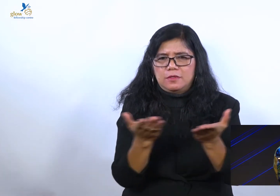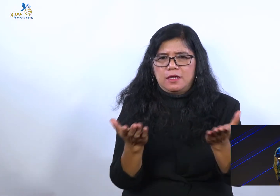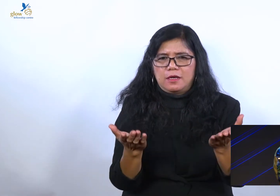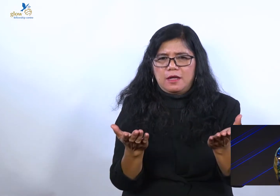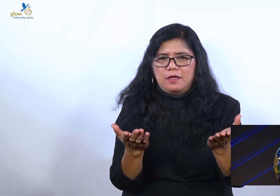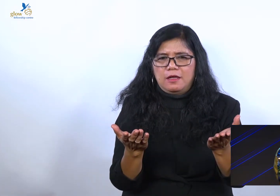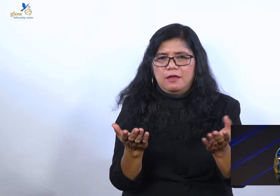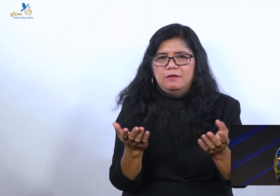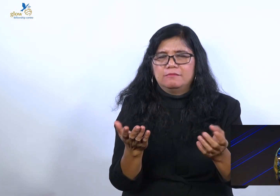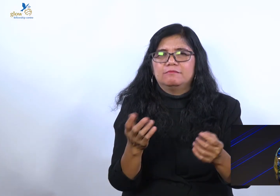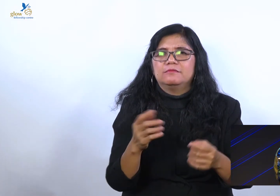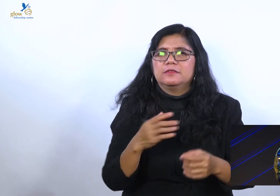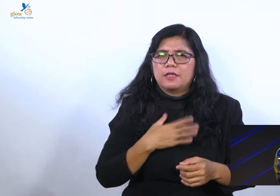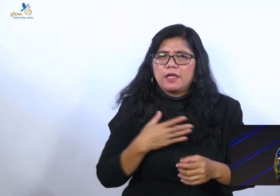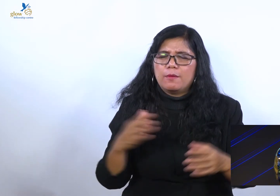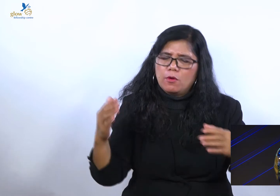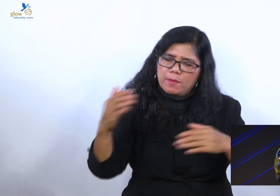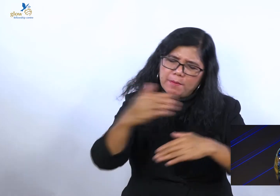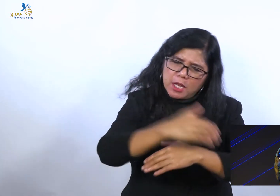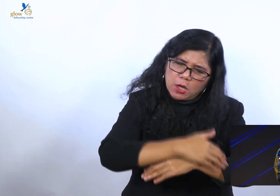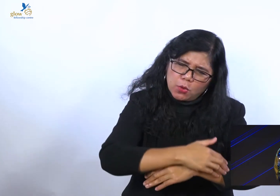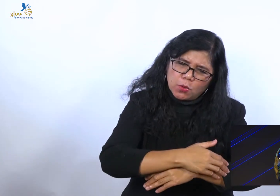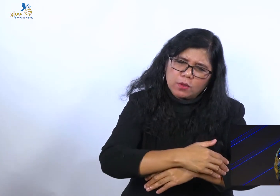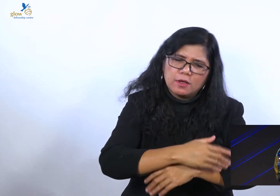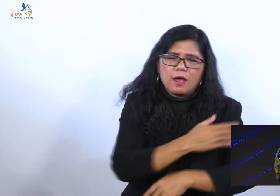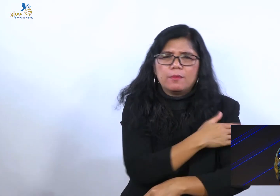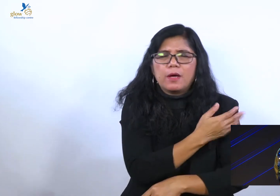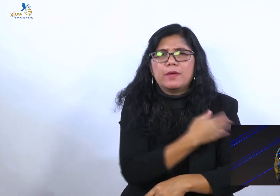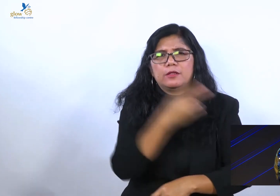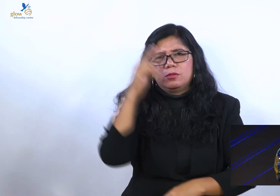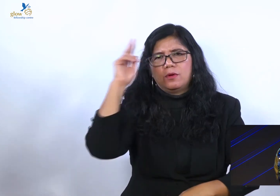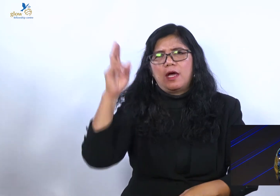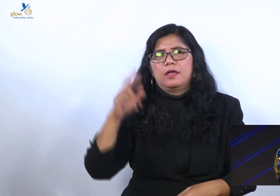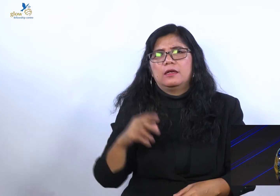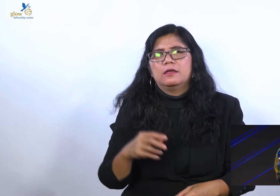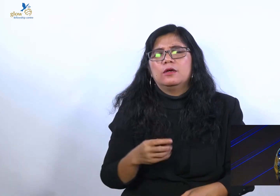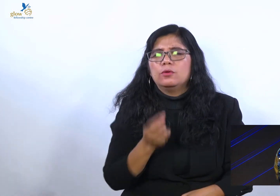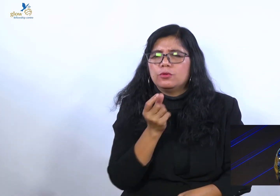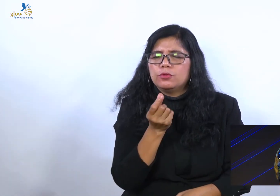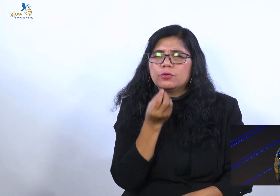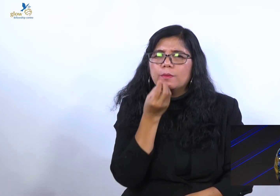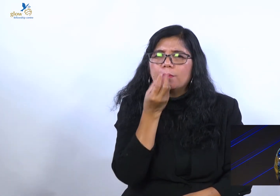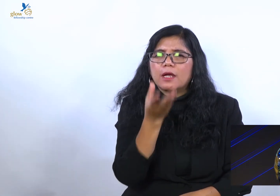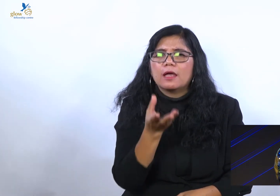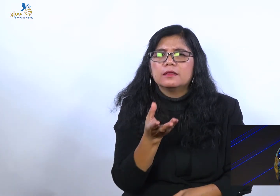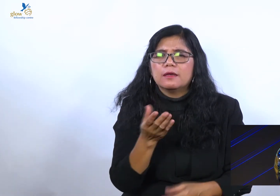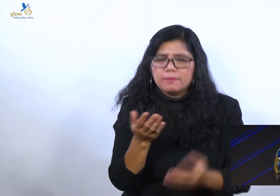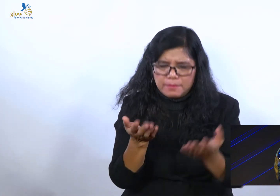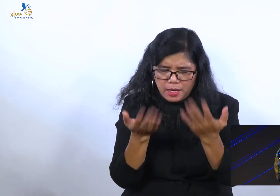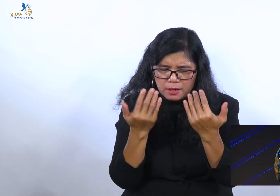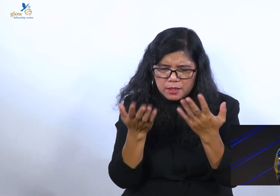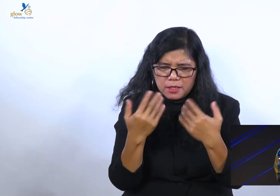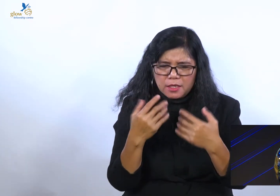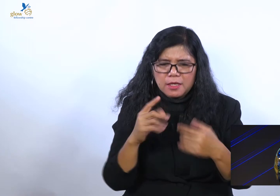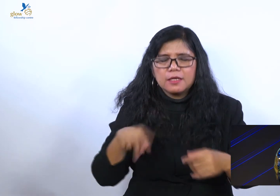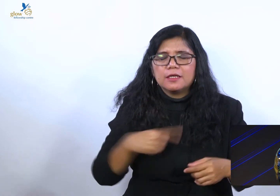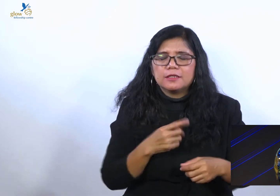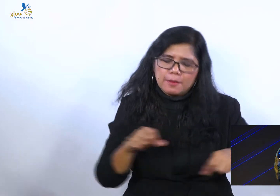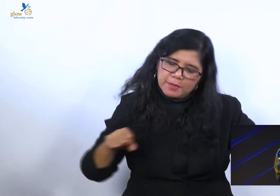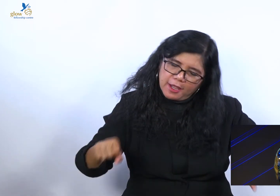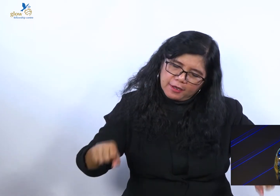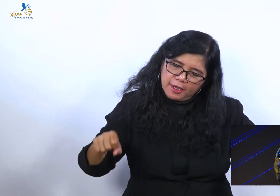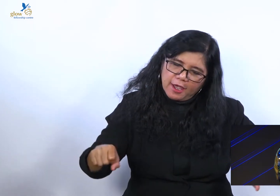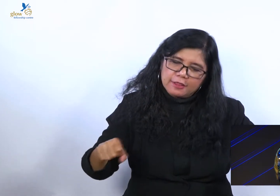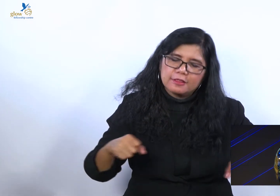ingin memeluk saudara. Untuk berkata. Mari. Kita bergandengan tangan.